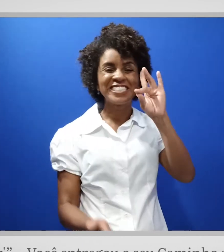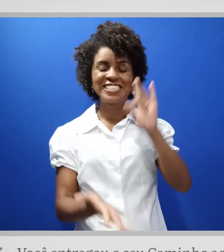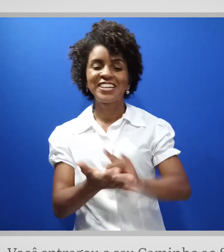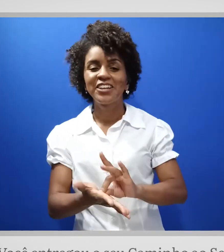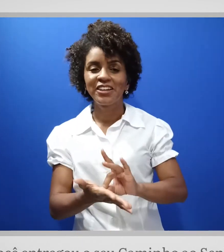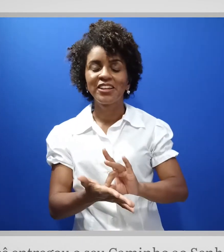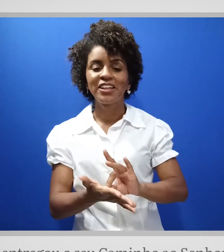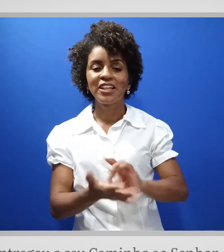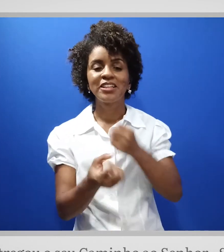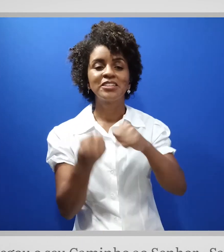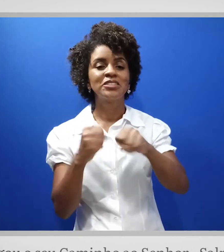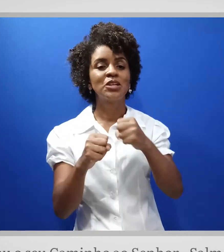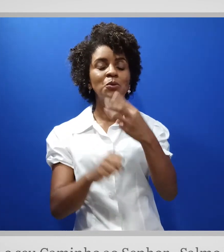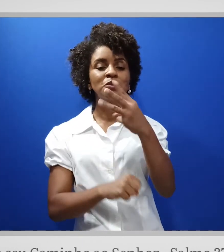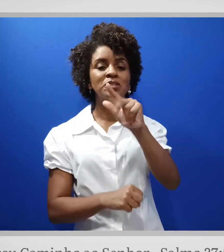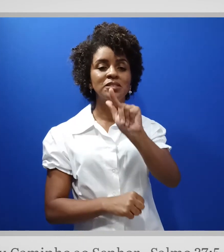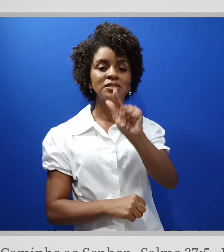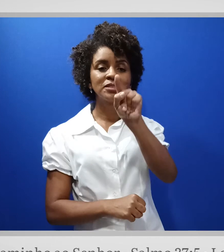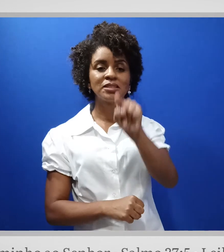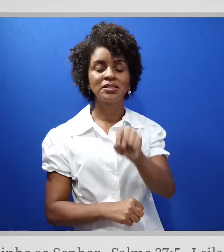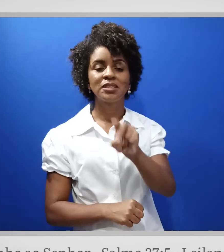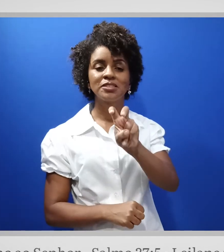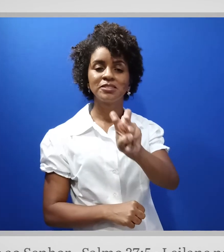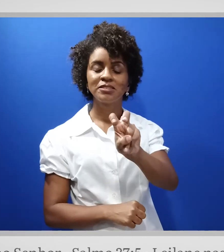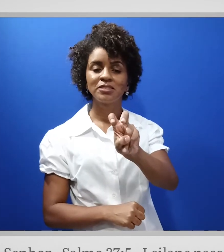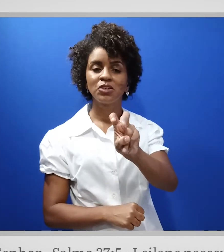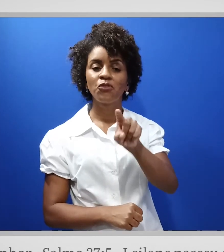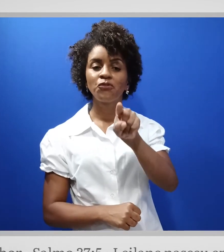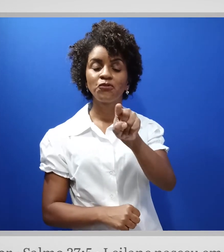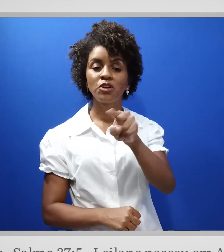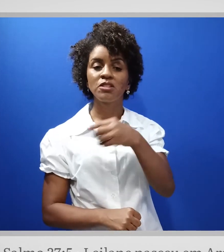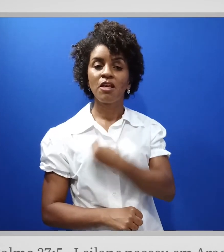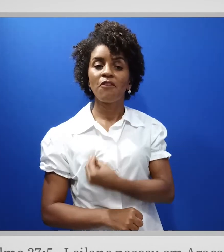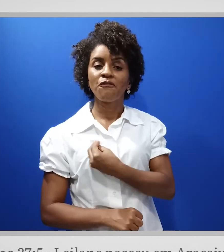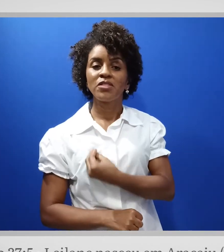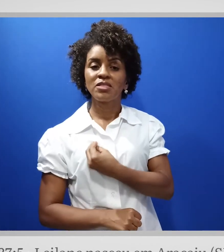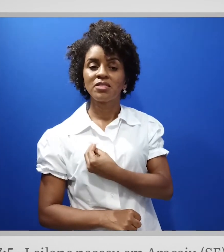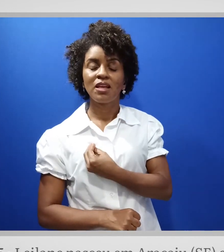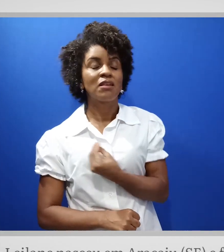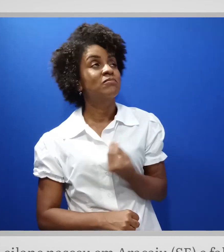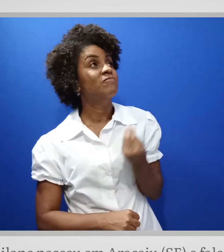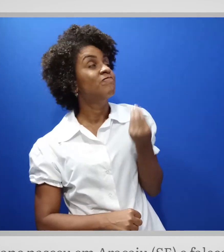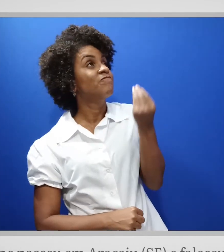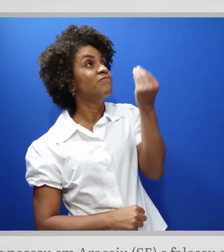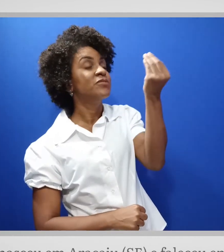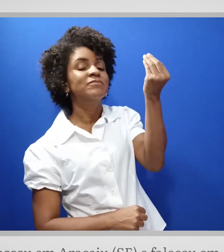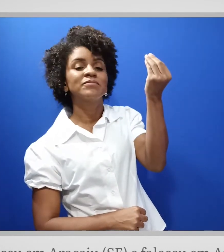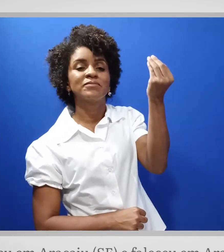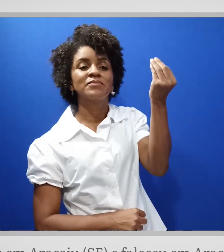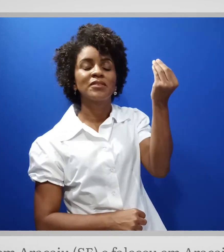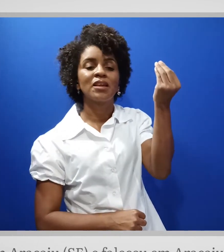receber Você entregou seu caminho ao Senhor Salmo 37, 5